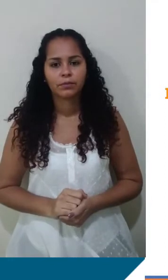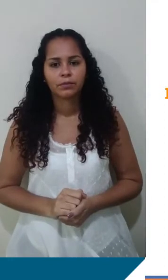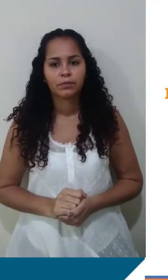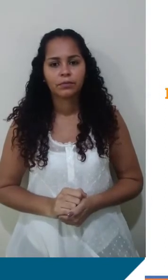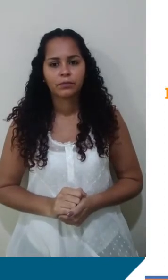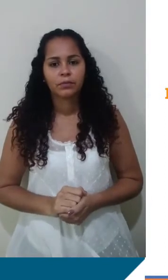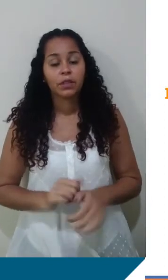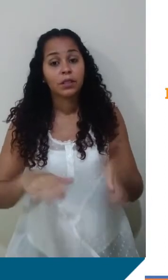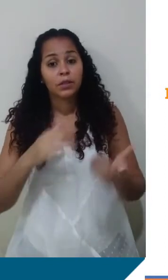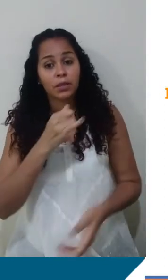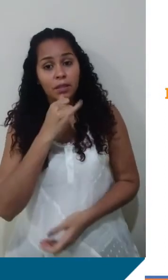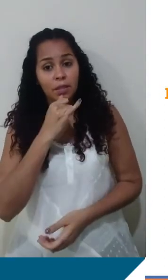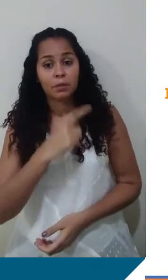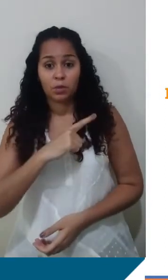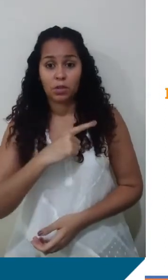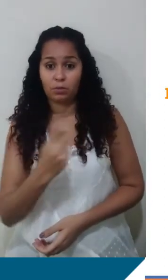Então como exemplo, nós temos dois corpos aqui.